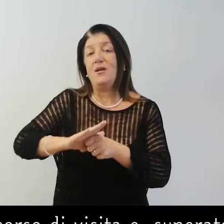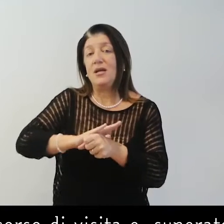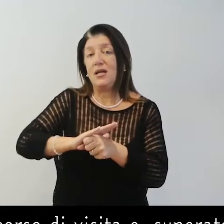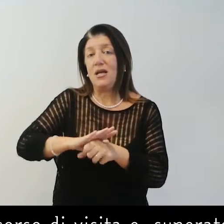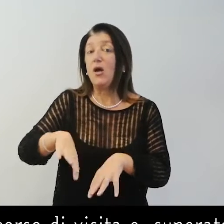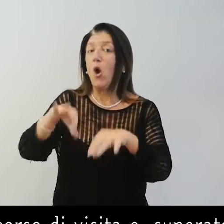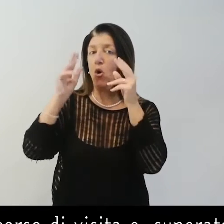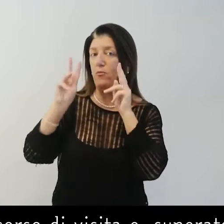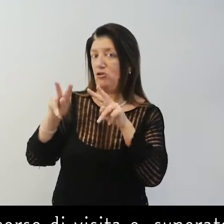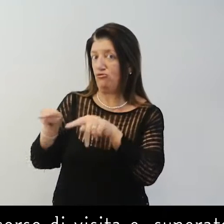lungo la navata destra.